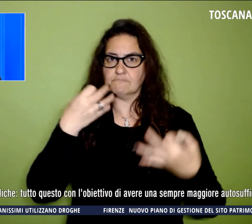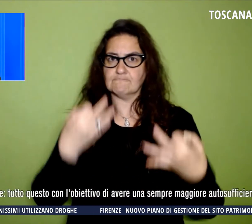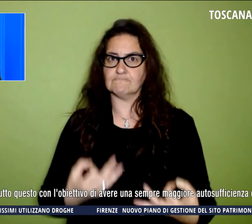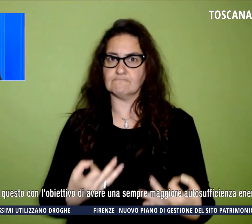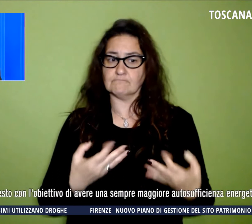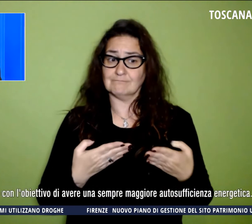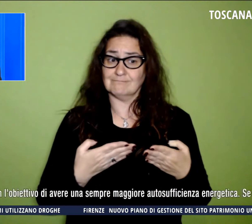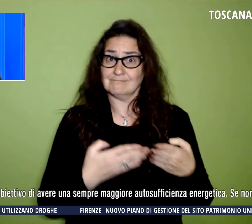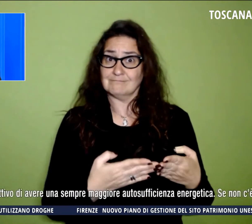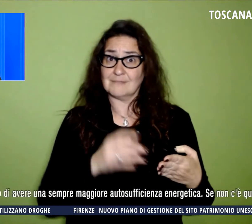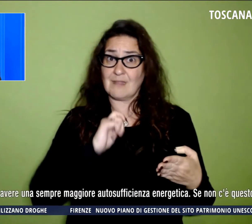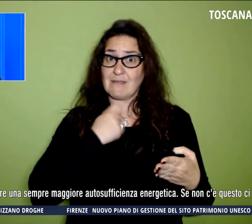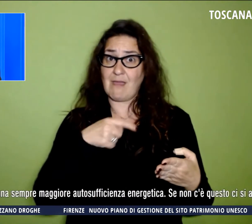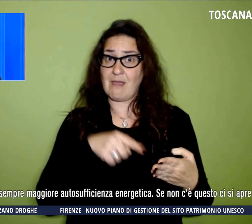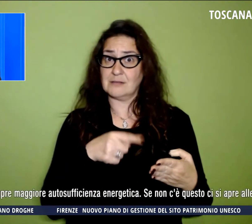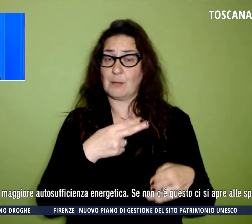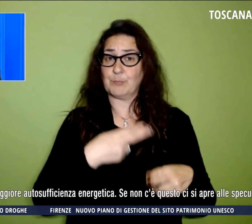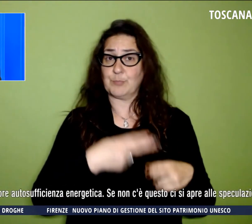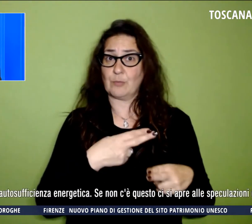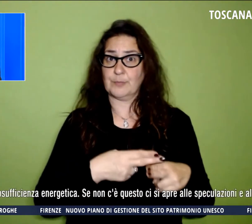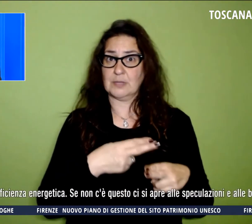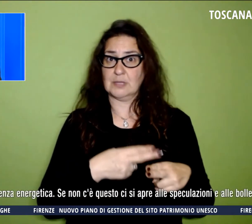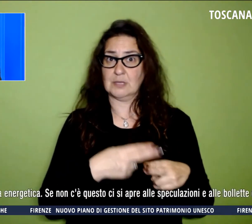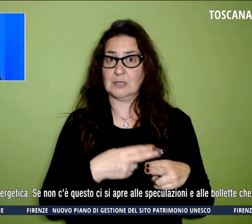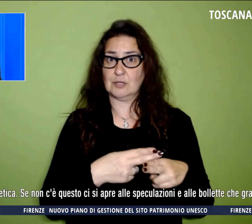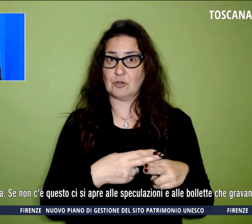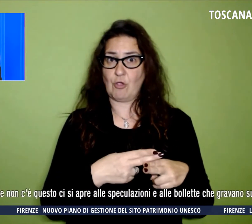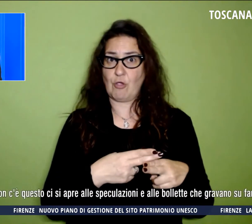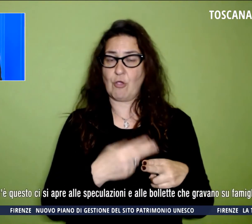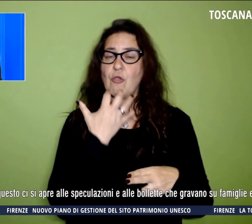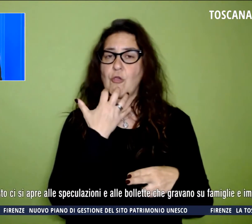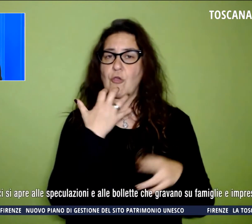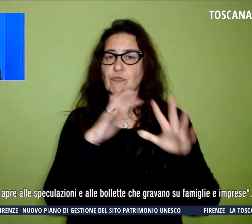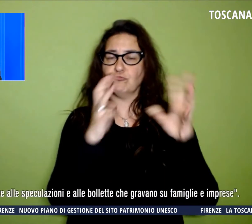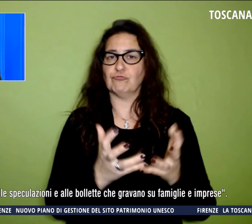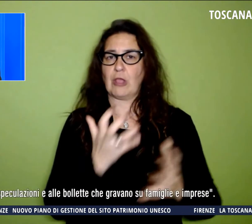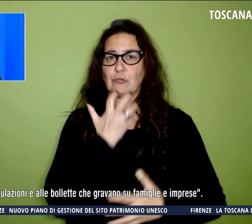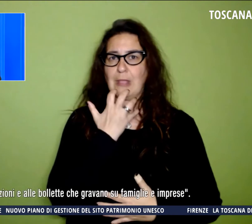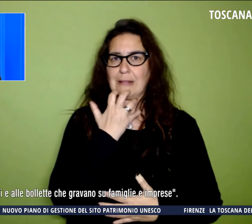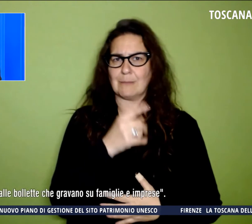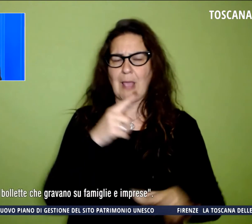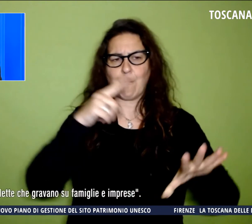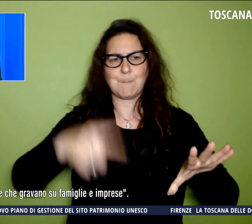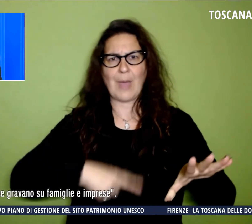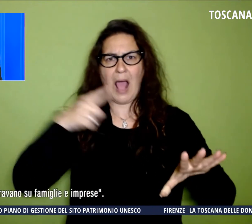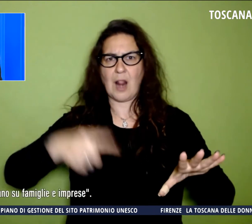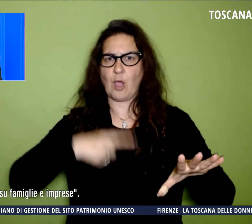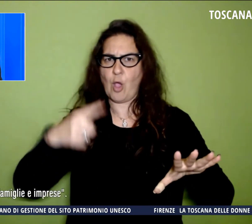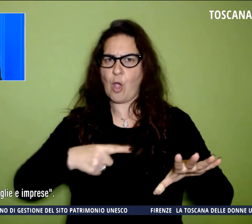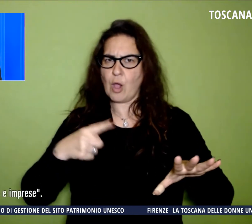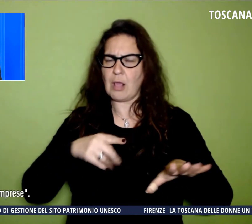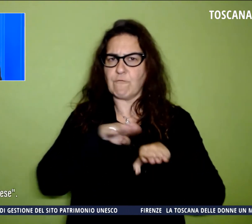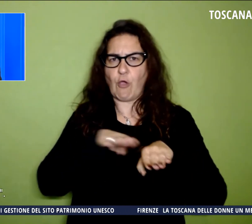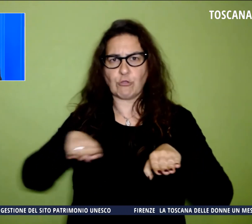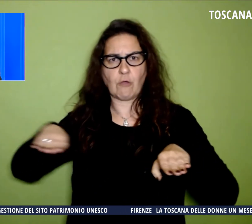Piombino, di avere tanta geotermia, fotovoltaico, pale eoliche, tutto questo con l'obiettivo di